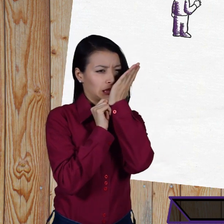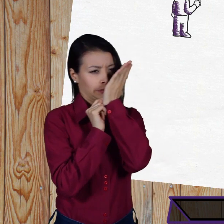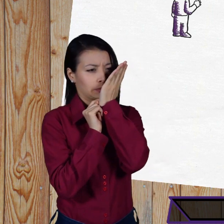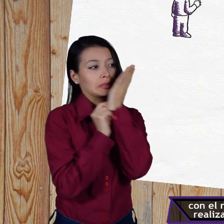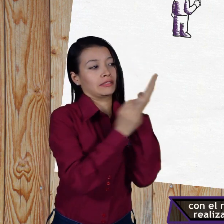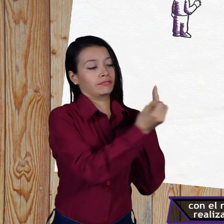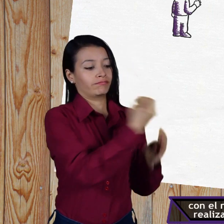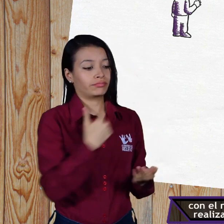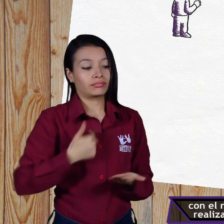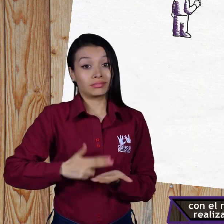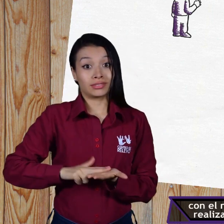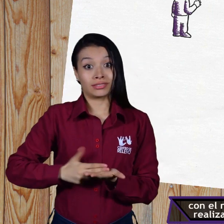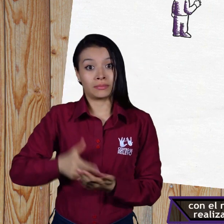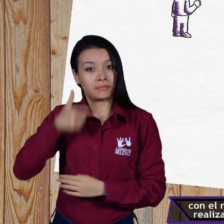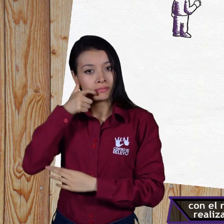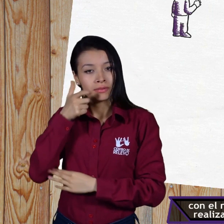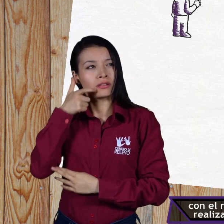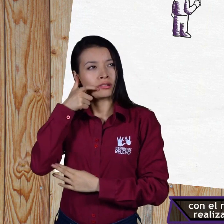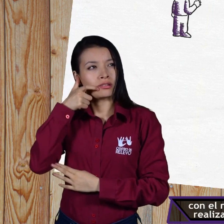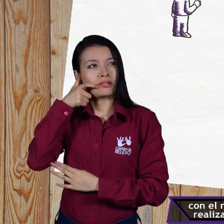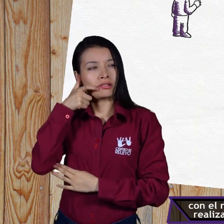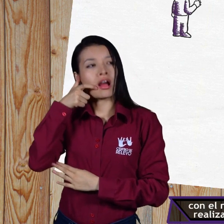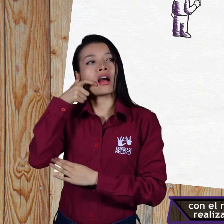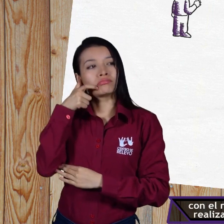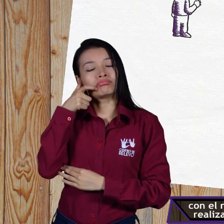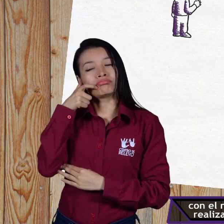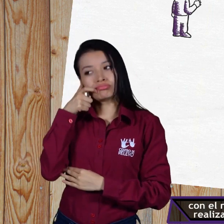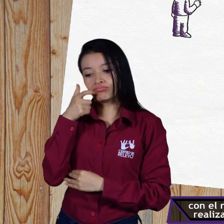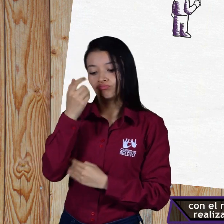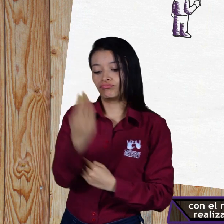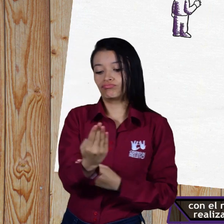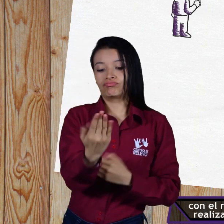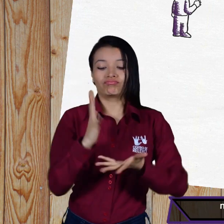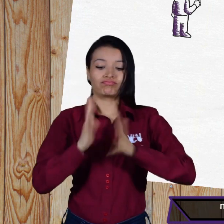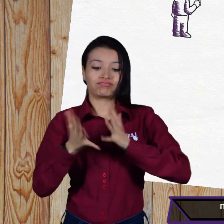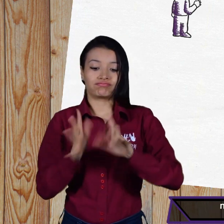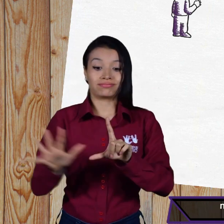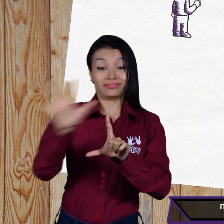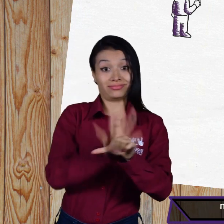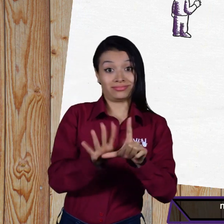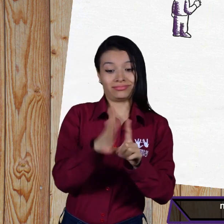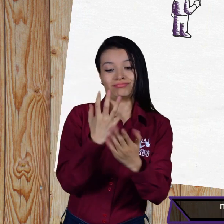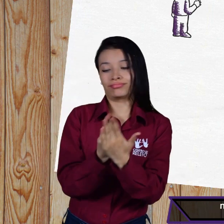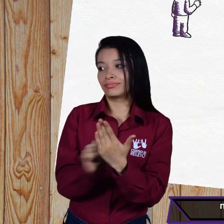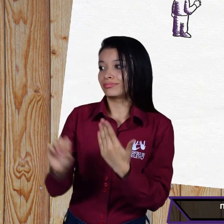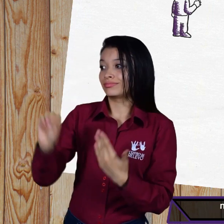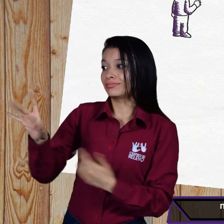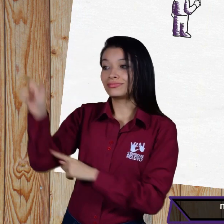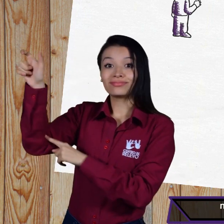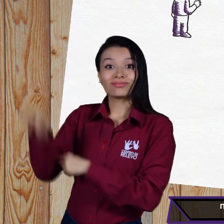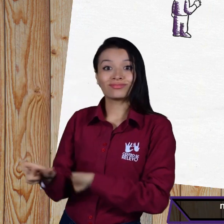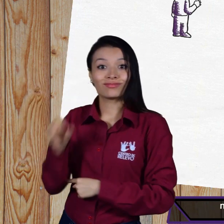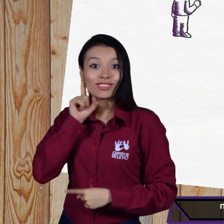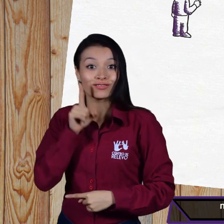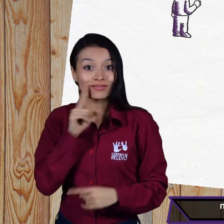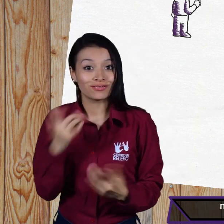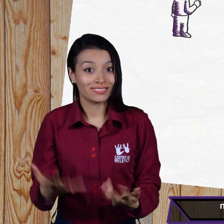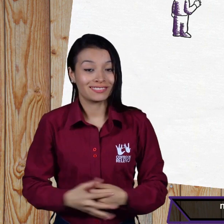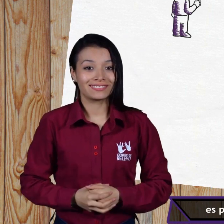al intérprete con el número de contacto. Este se encarga de realizar un video en lengua de señas con el mensaje recibido. Enviendan a una persona sorda, de esta manera es